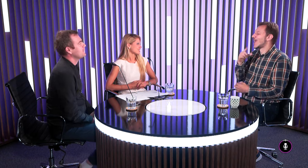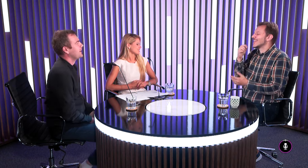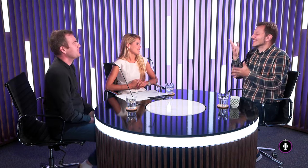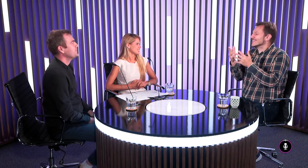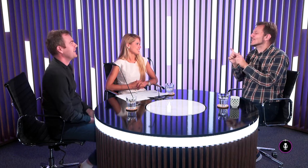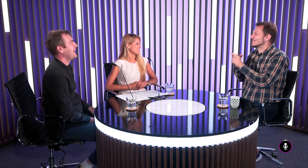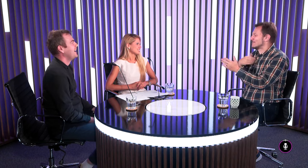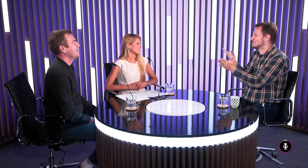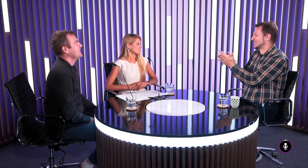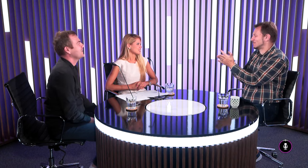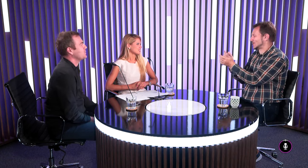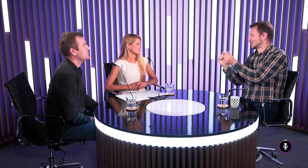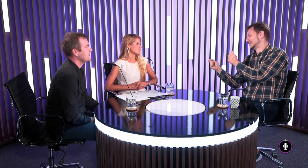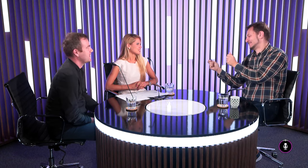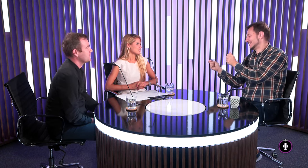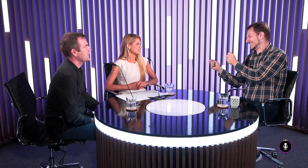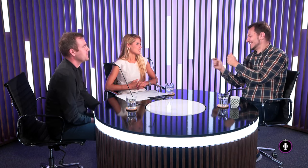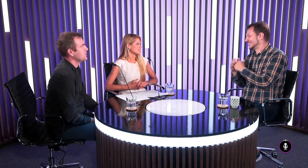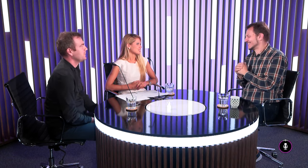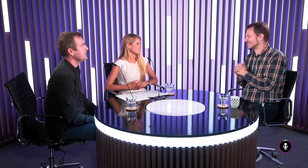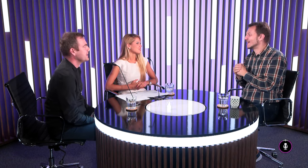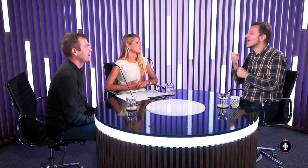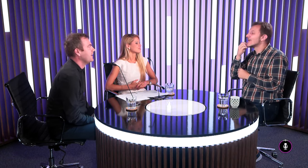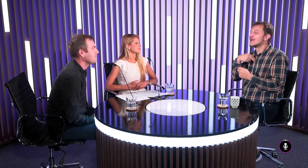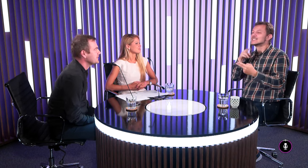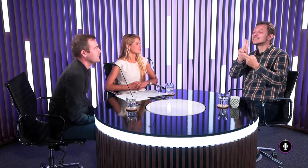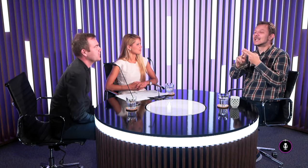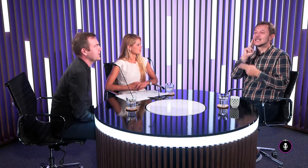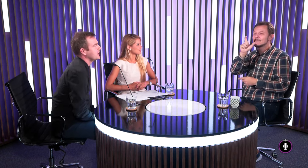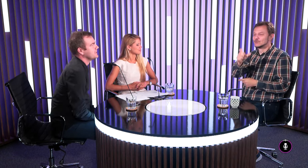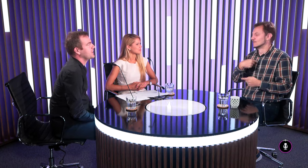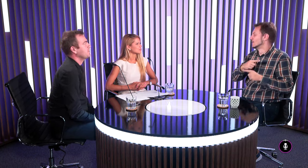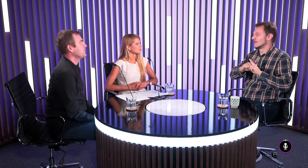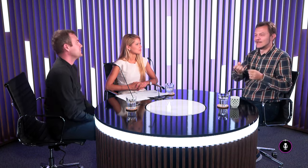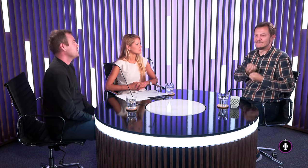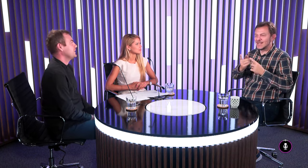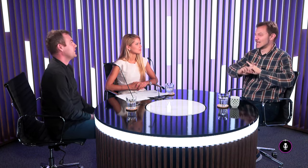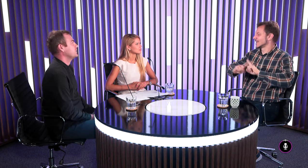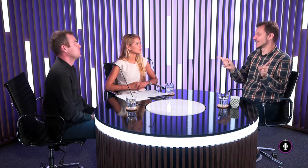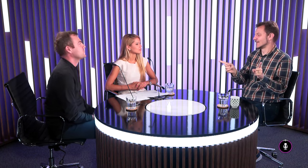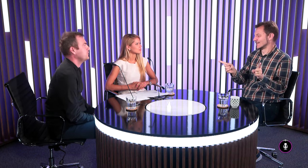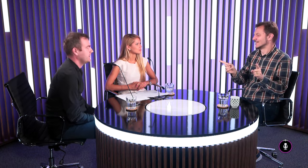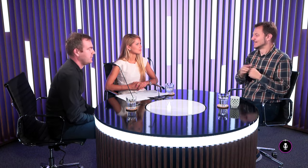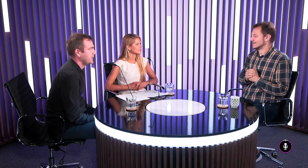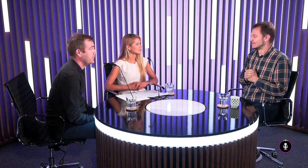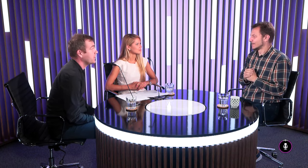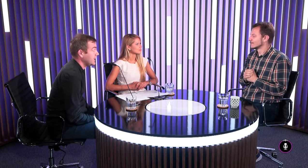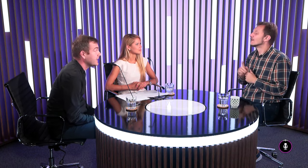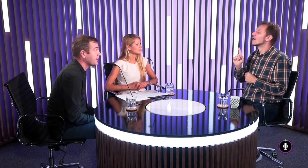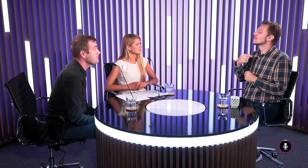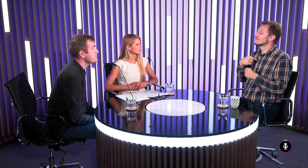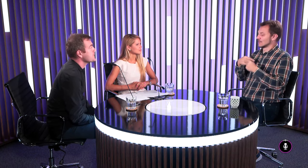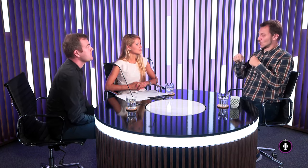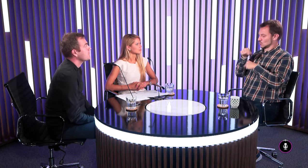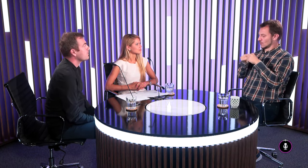Poviem pravdu, že ja trošičku sa snažím prispôsobiť aj vám, keď som tu teraz ale keď zretiem nepočujúceho tak trošičku vyjadrovanie moje